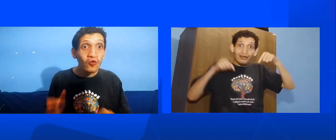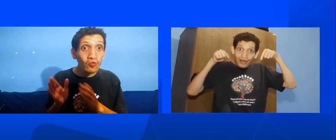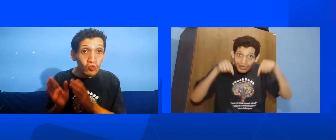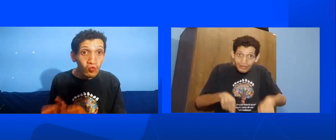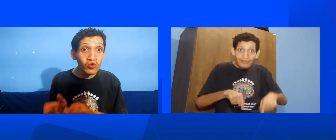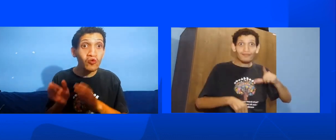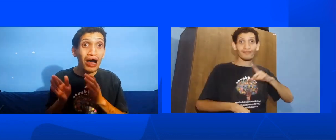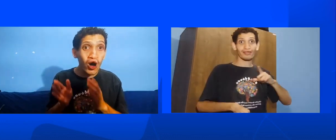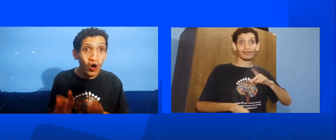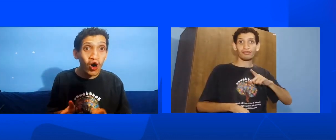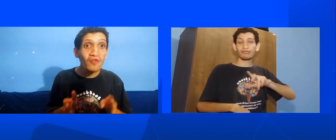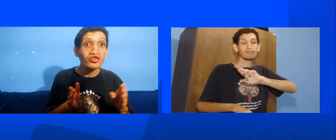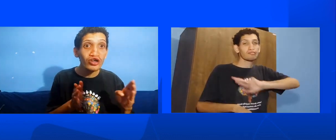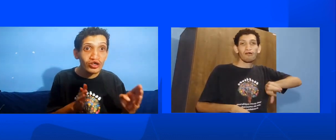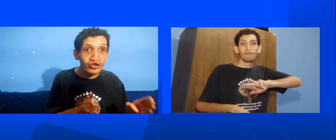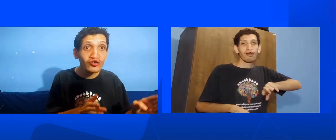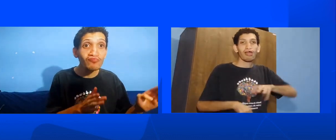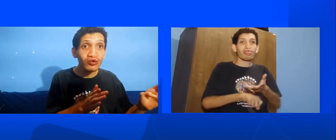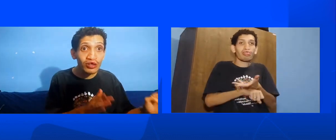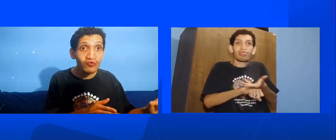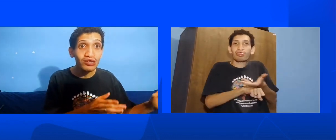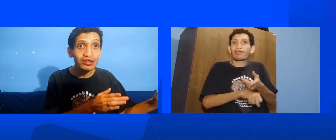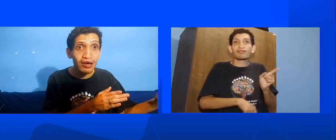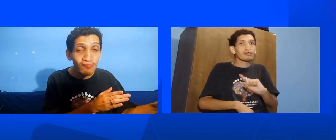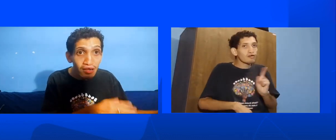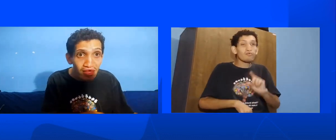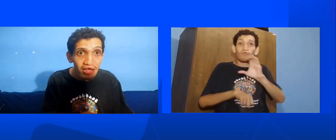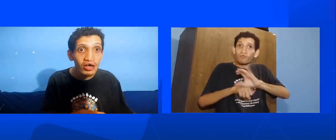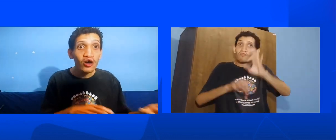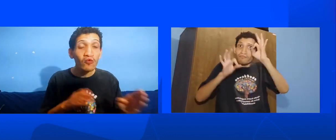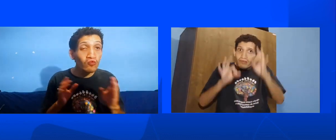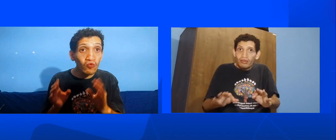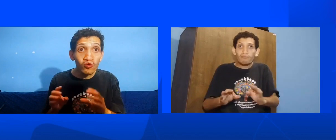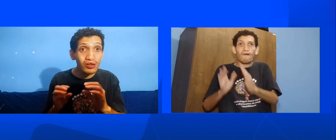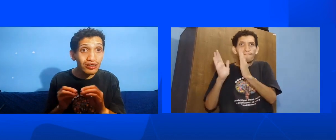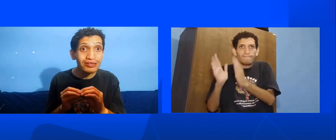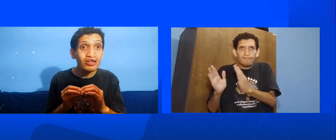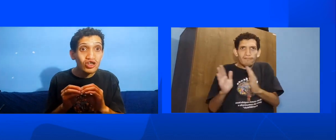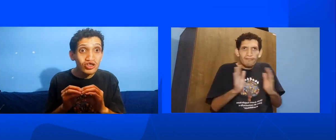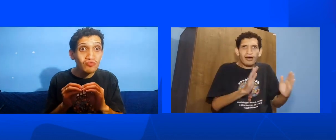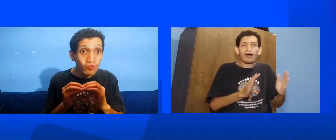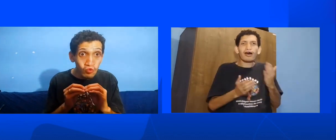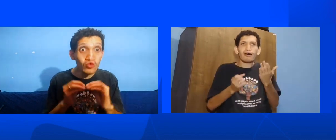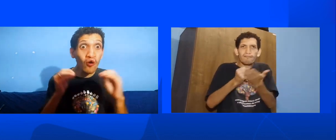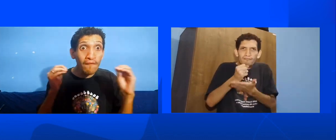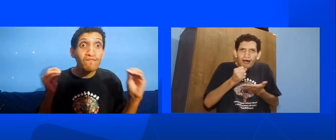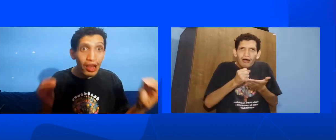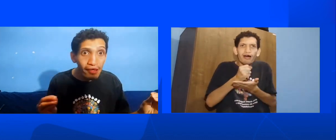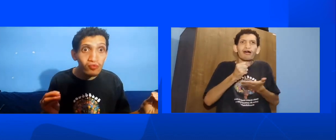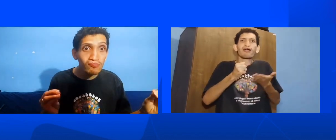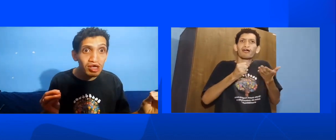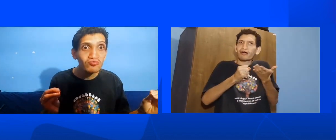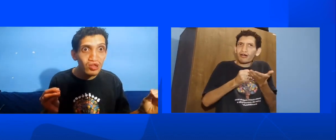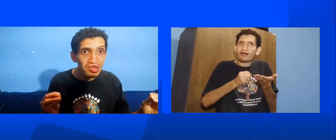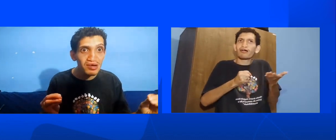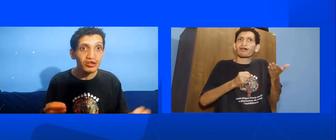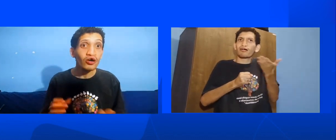Um curso na ordem Direitinho para você conseguir aprender Um curso assim Um curso completo mesmo de Libras